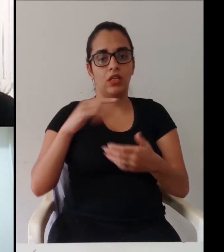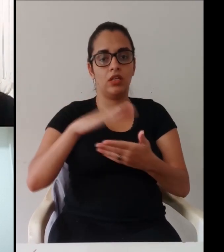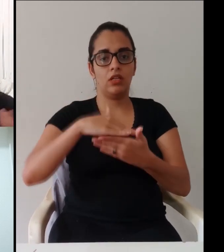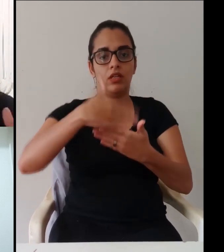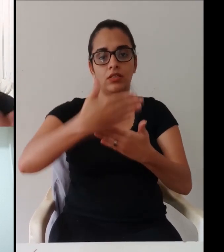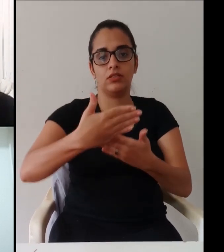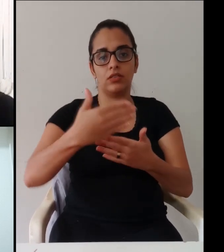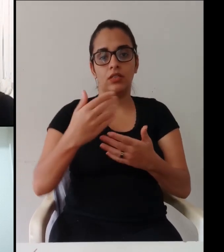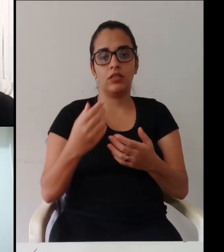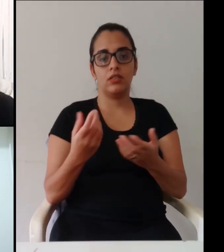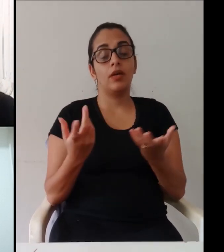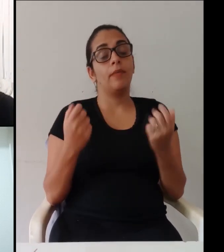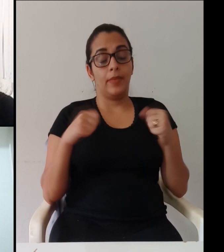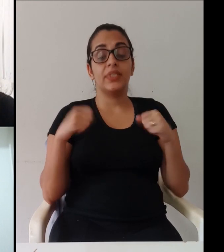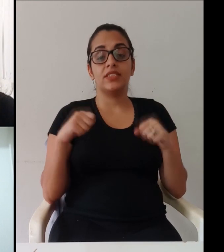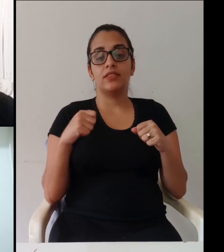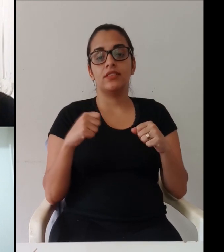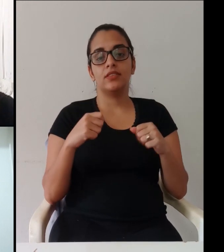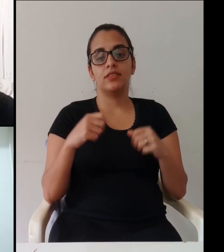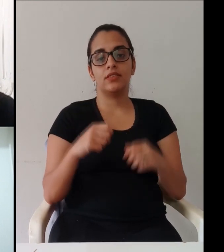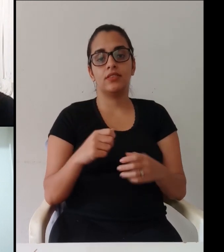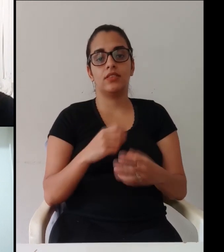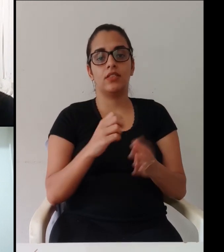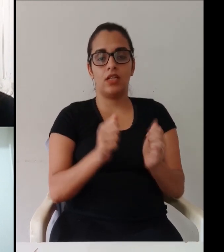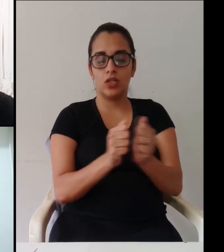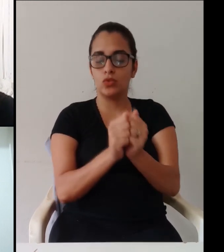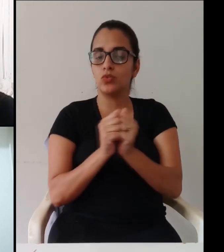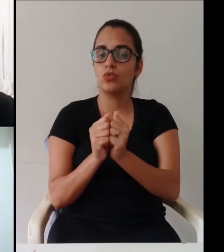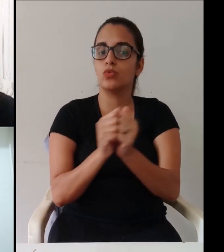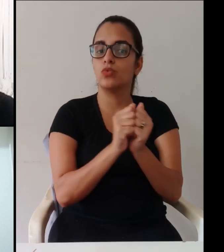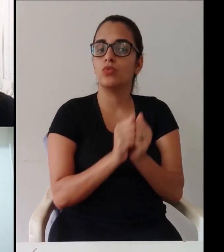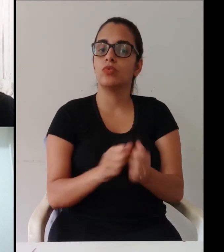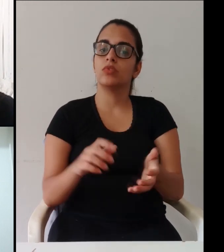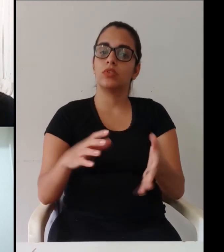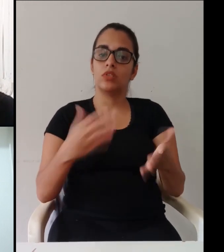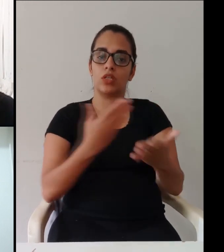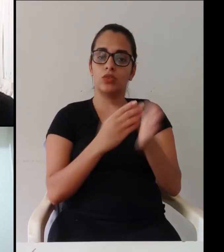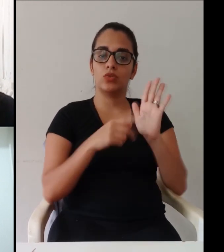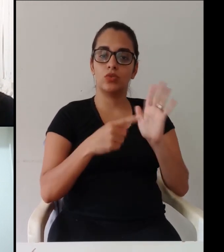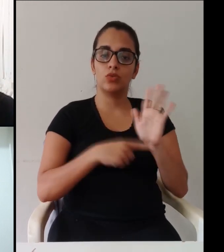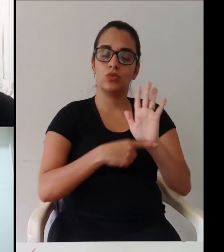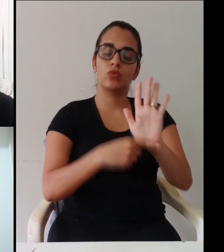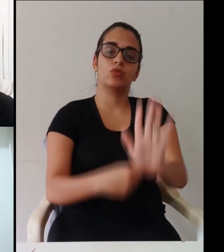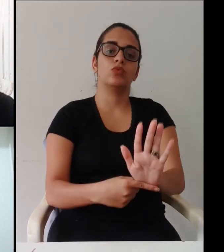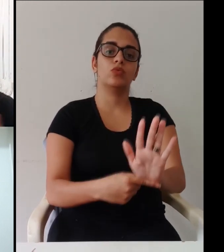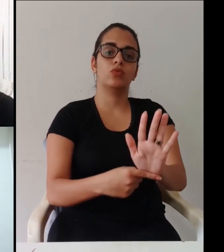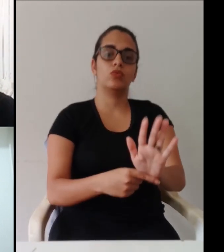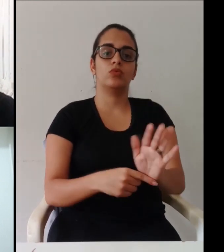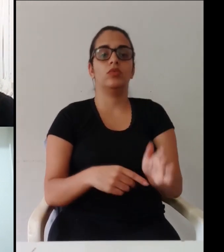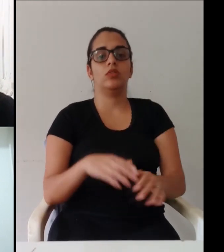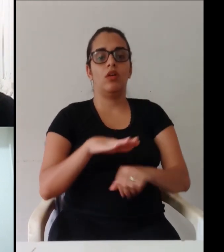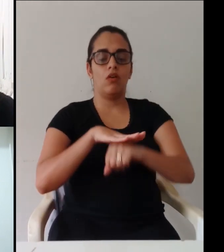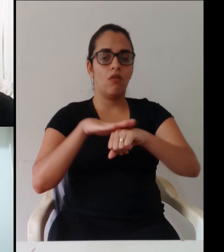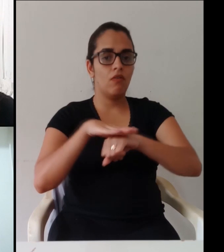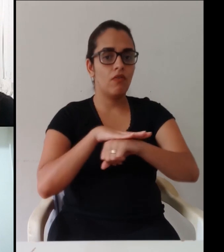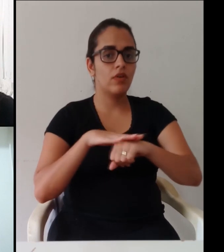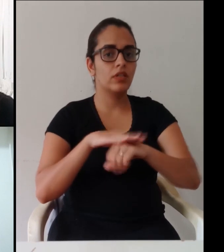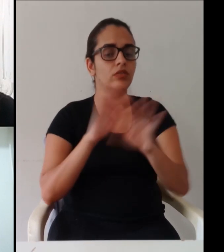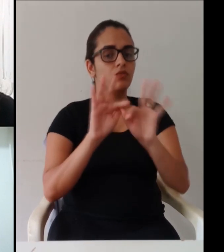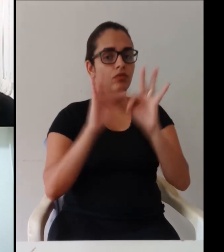como que as pessoas sem acesso responder ao questionário e teve muita gente que nessa hora as pessoas se ajudam mesmo então